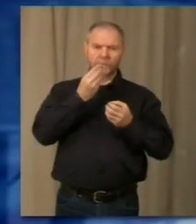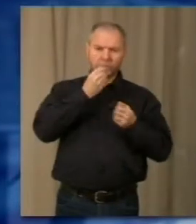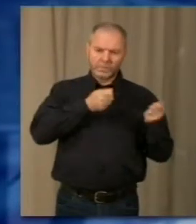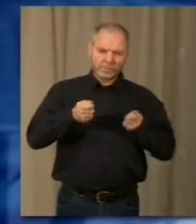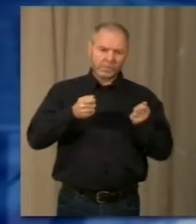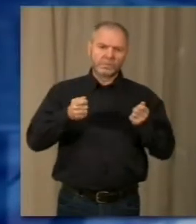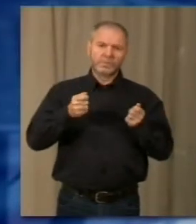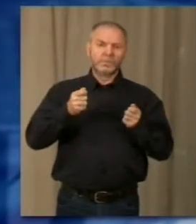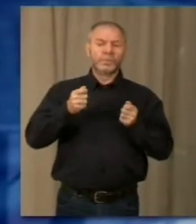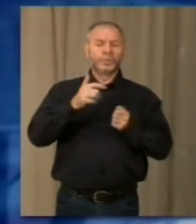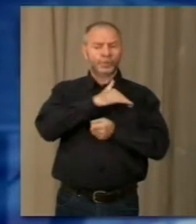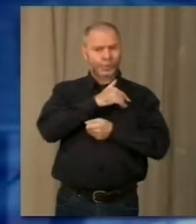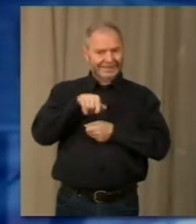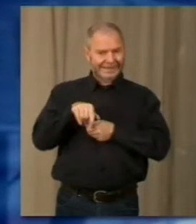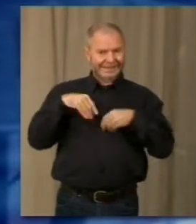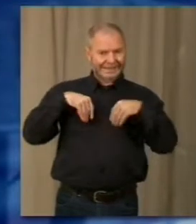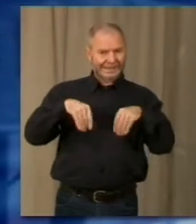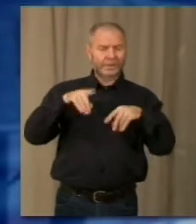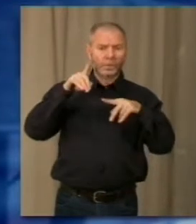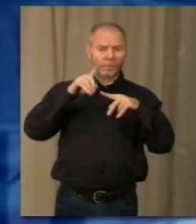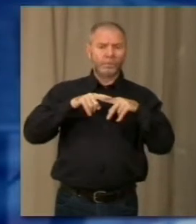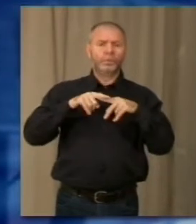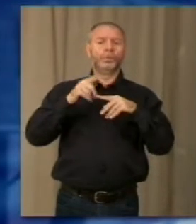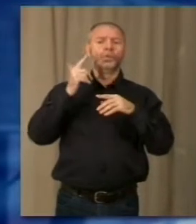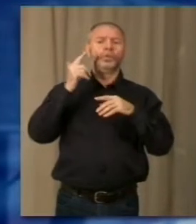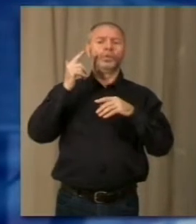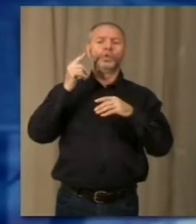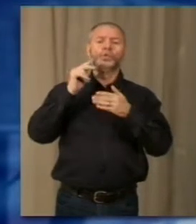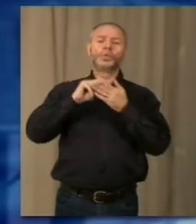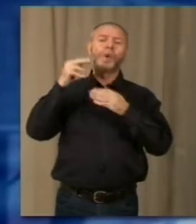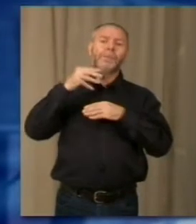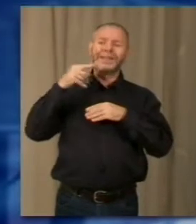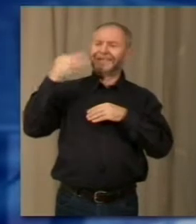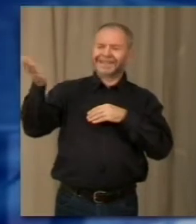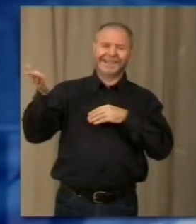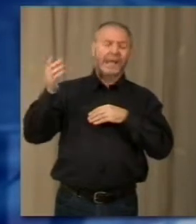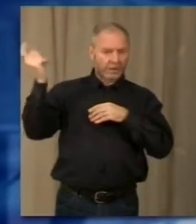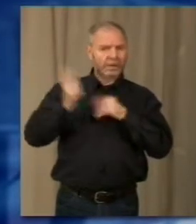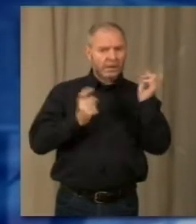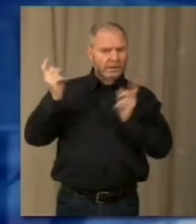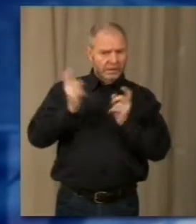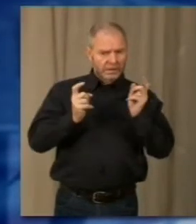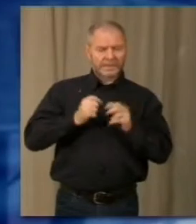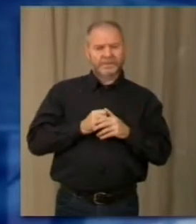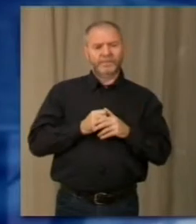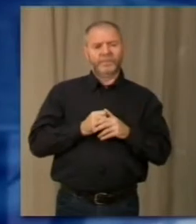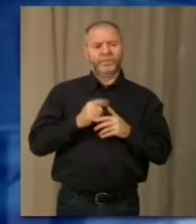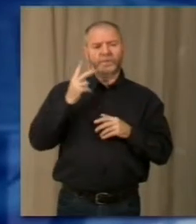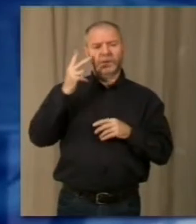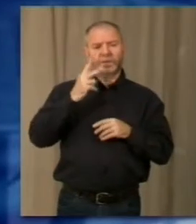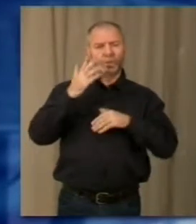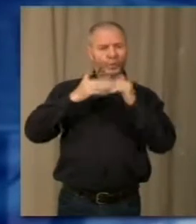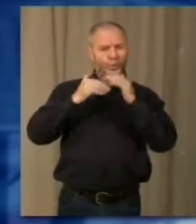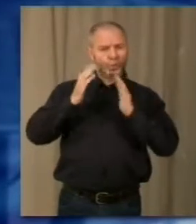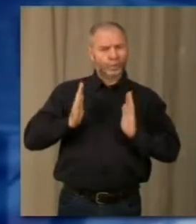Qui pranzano oltre gli studenti dell'agrario anche i giovanissimi studenti delle scuole medie ed elementari. Inoltre la struttura, spiegato Paola Marchi,